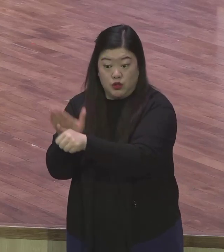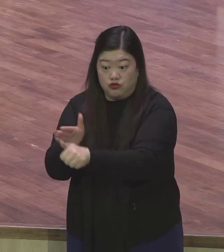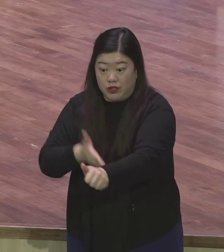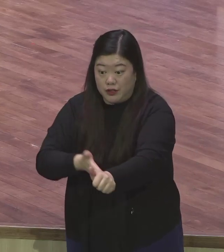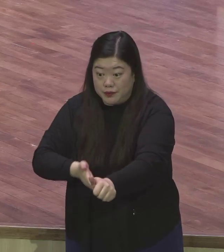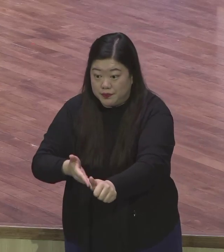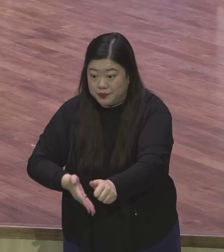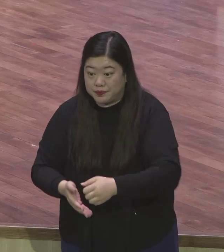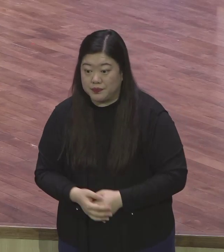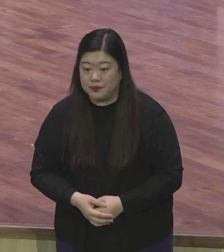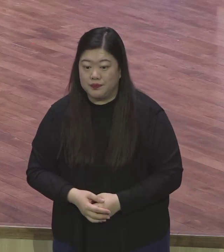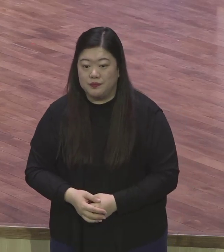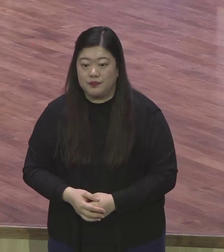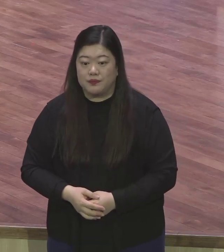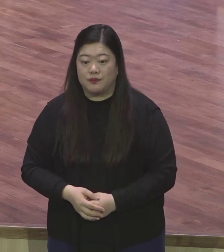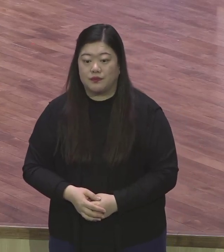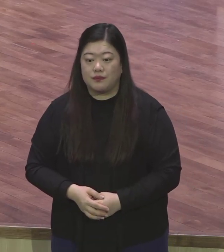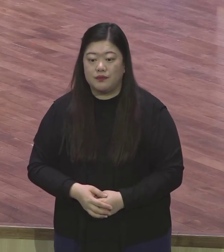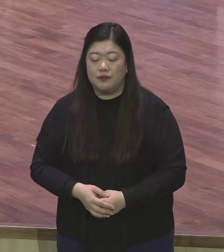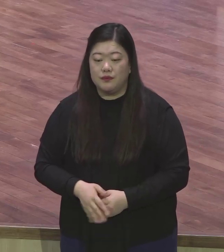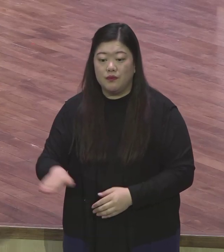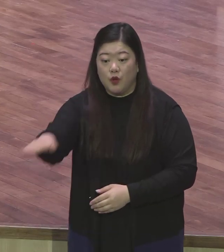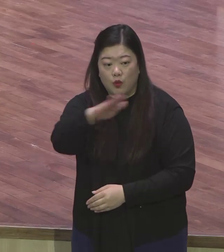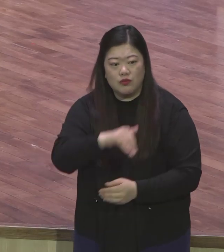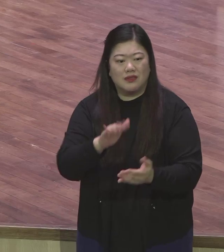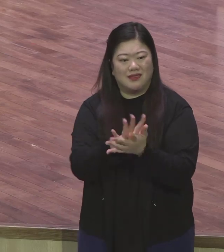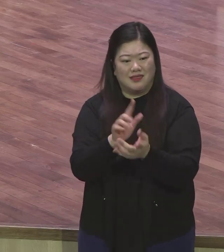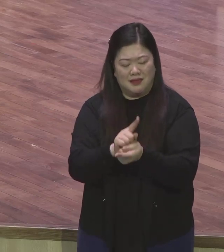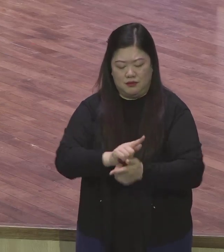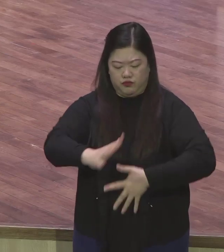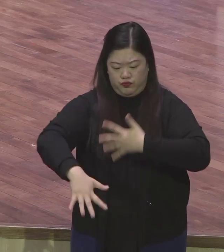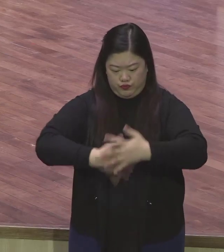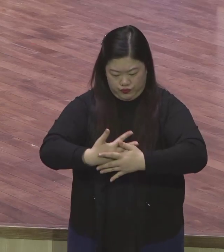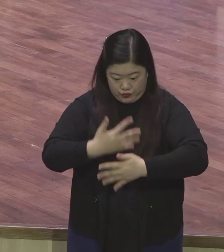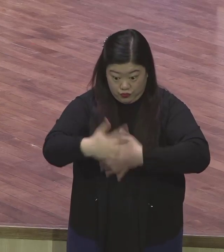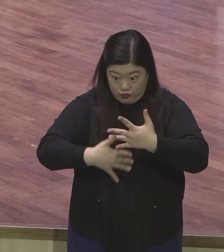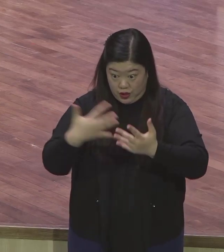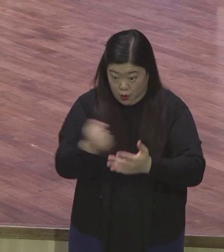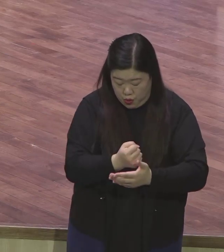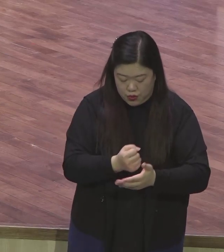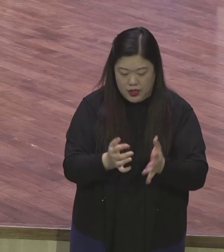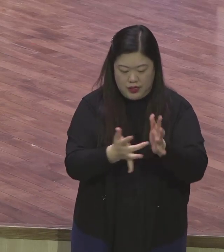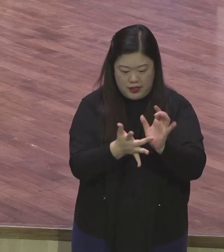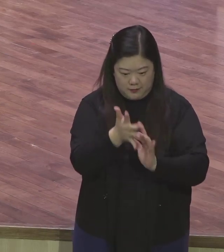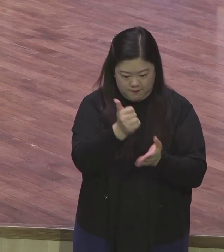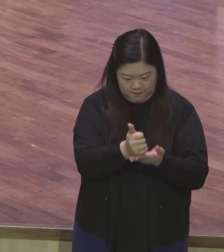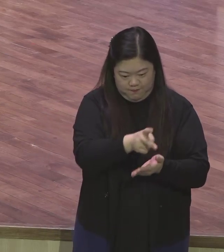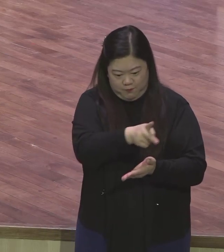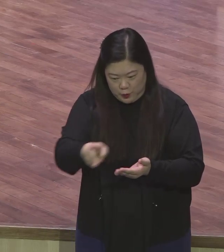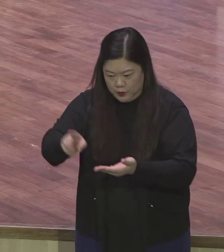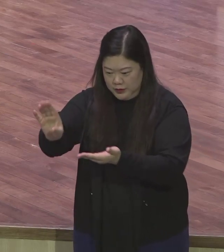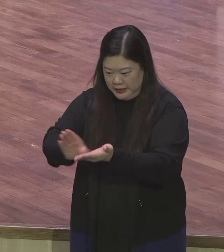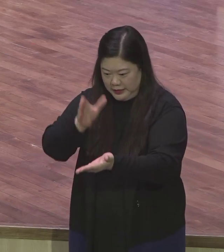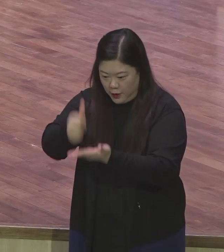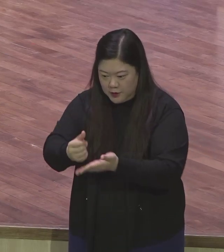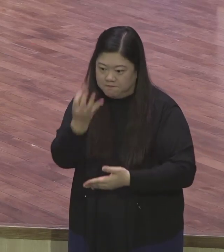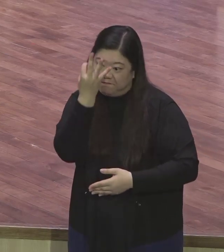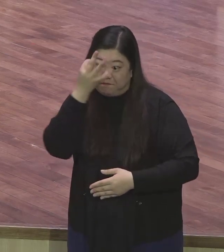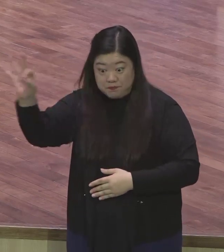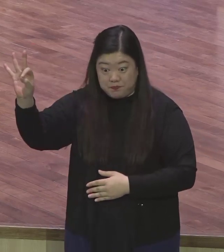모든 입으로 예수 그리스도를 주라 신하는 삶을 살면서 하나님께 최고